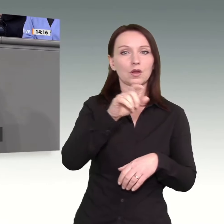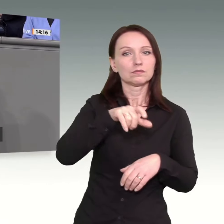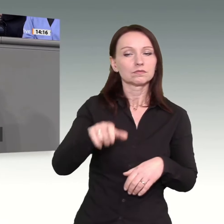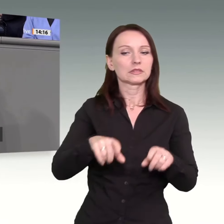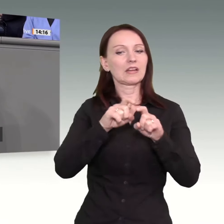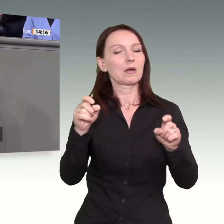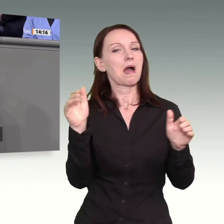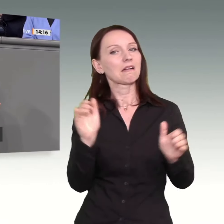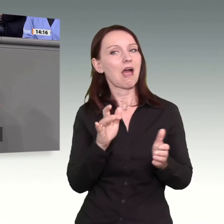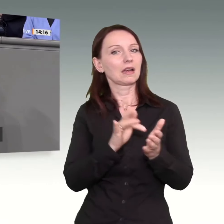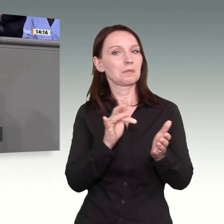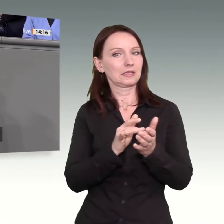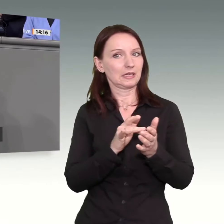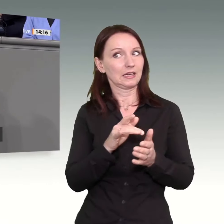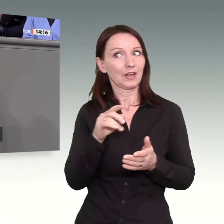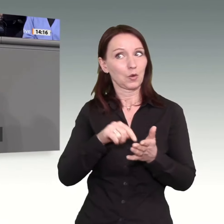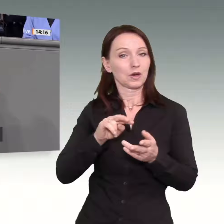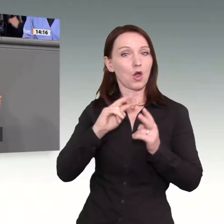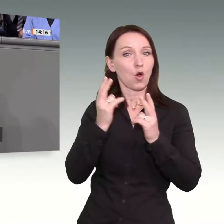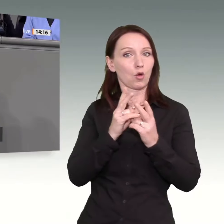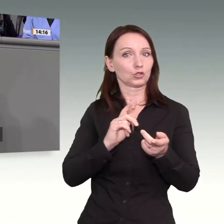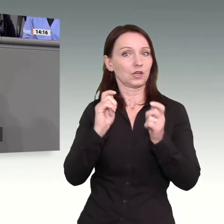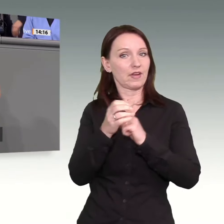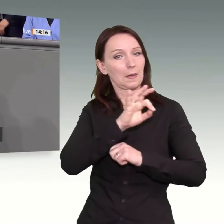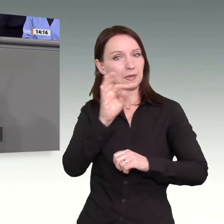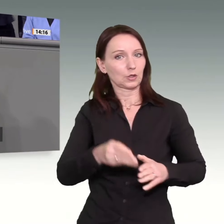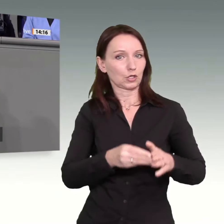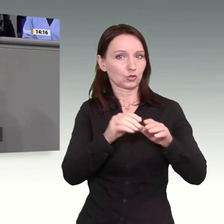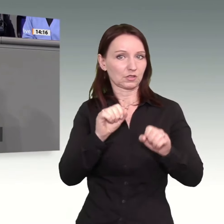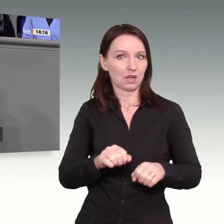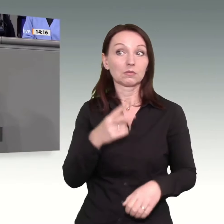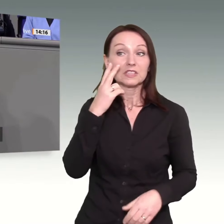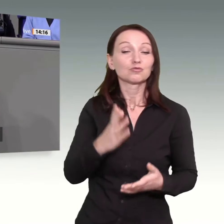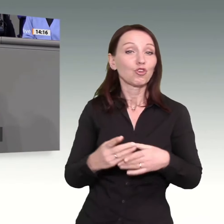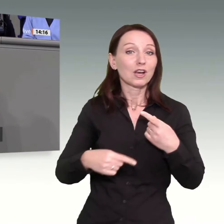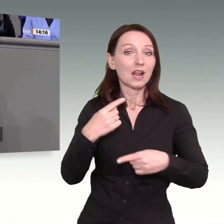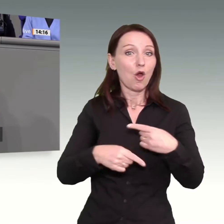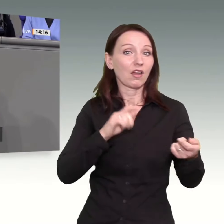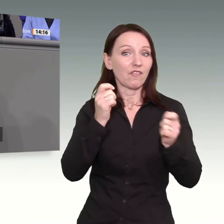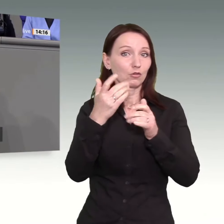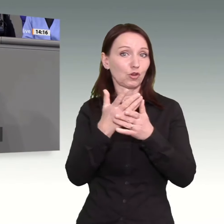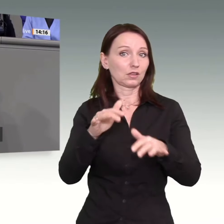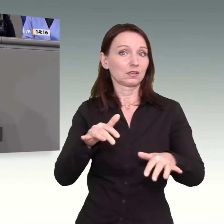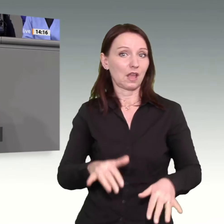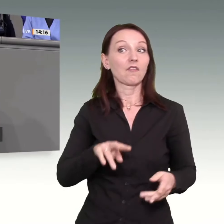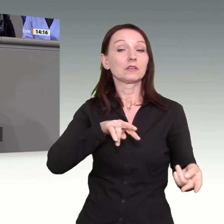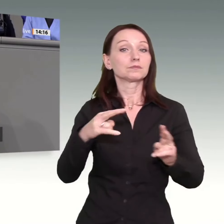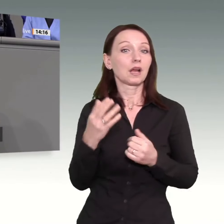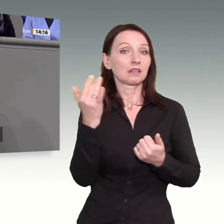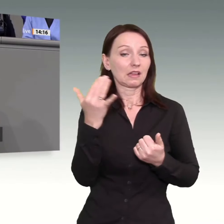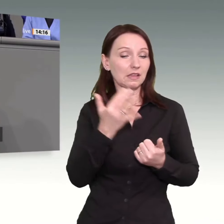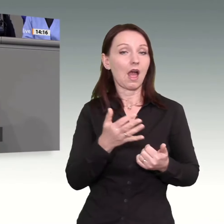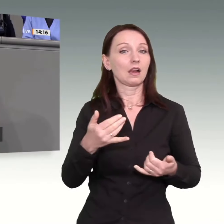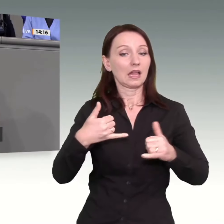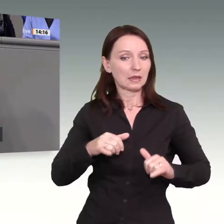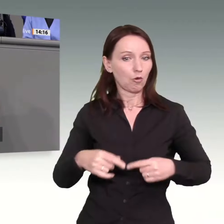Die Veränderungen finden statt. Digitalisierung, Demografie, Klimakrise. Wir haben zwei Möglichkeiten. Entweder wir machen nichts und